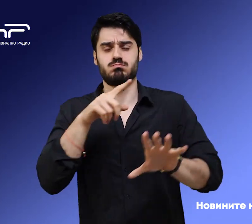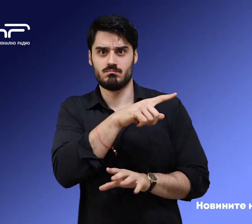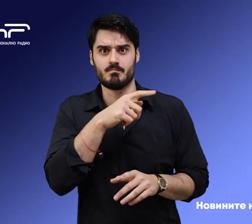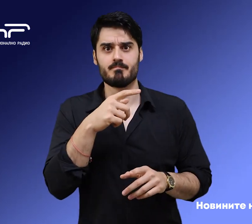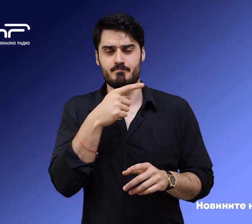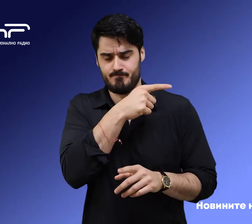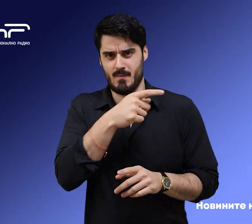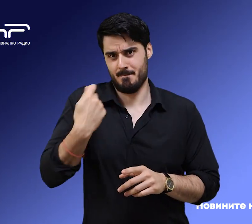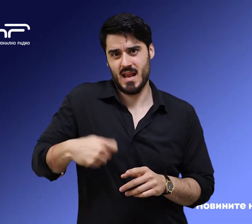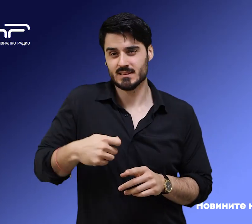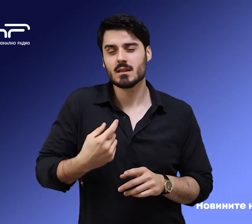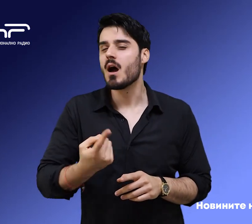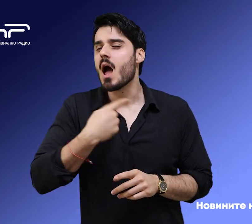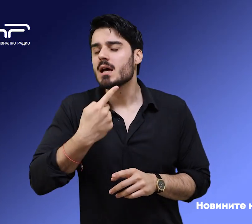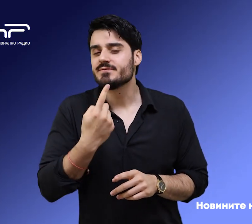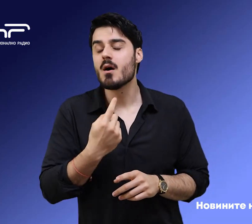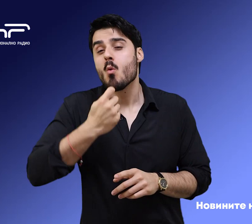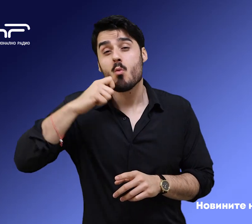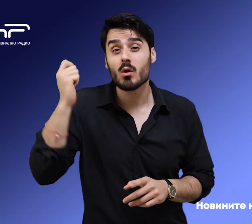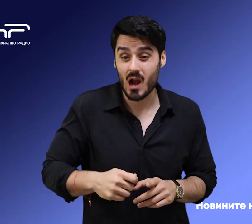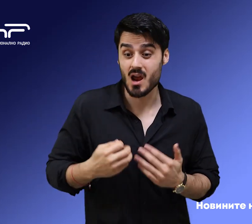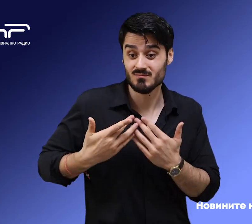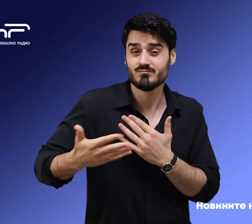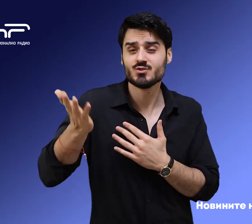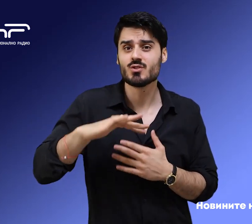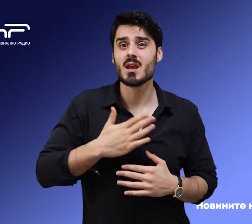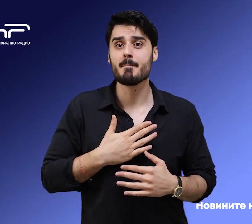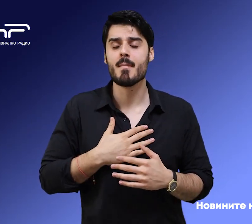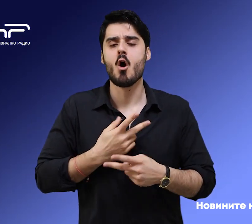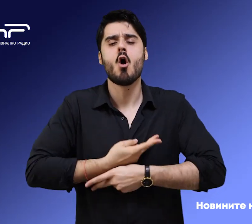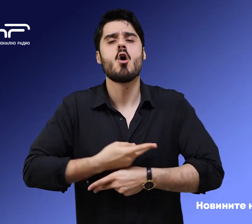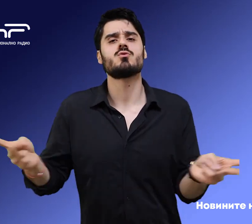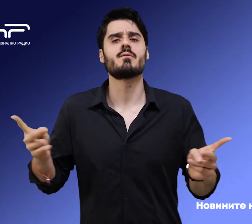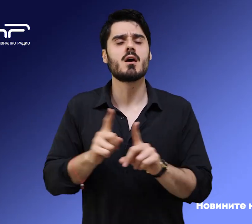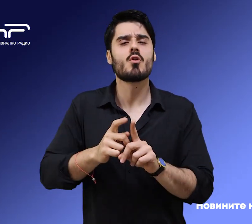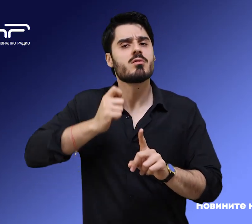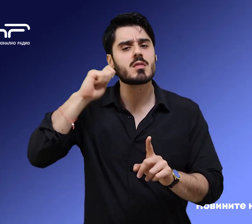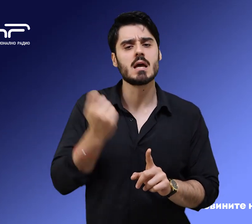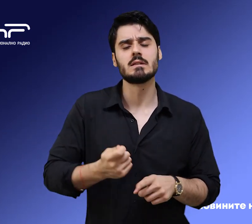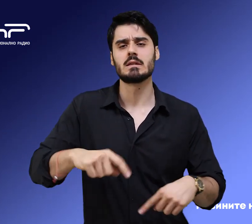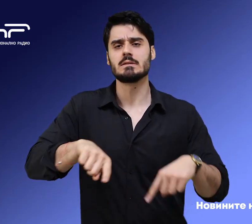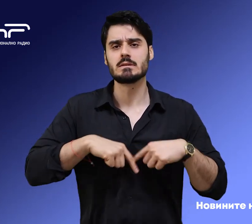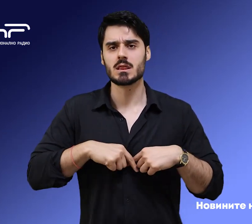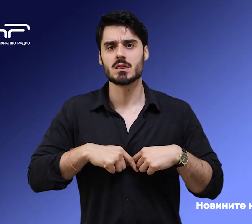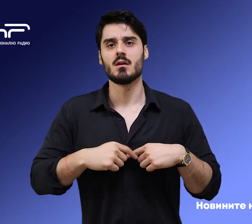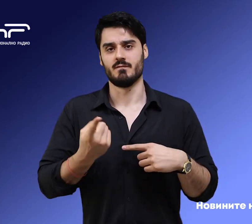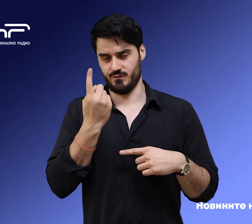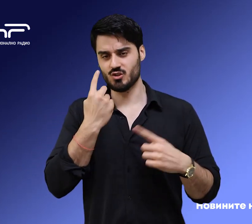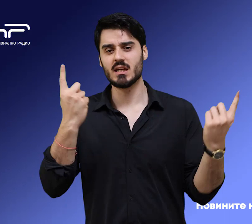Володимир Зеленски заяви, че в Украина предстои да бъде открито бюро на Международния наказателен съд, след като вчера се срещна в Киев с